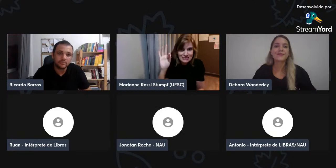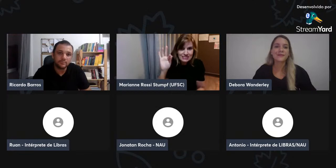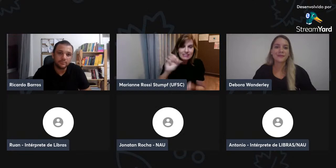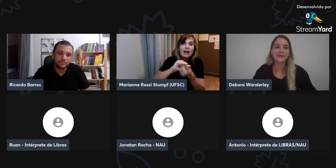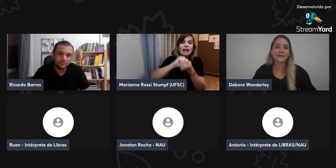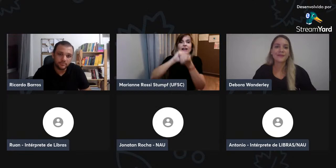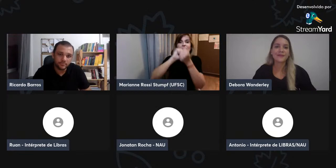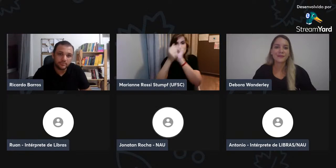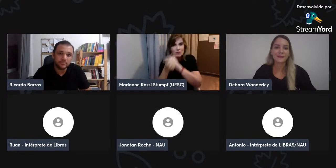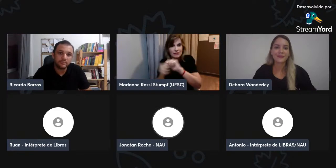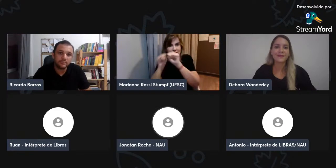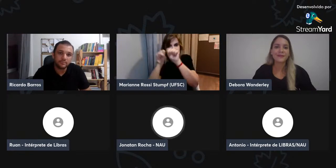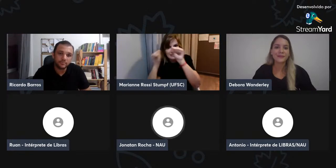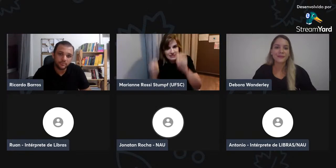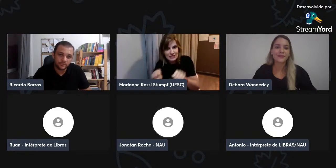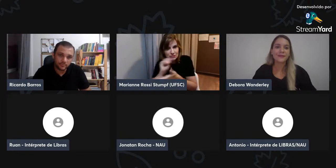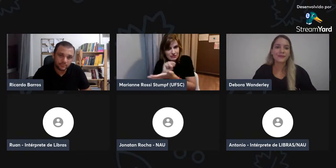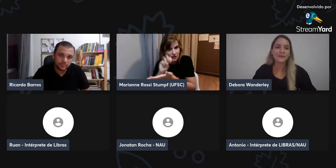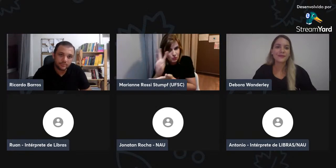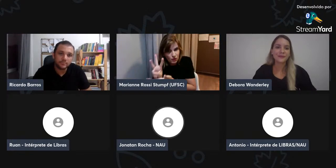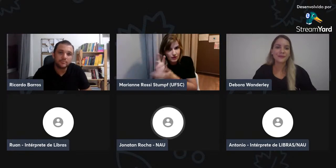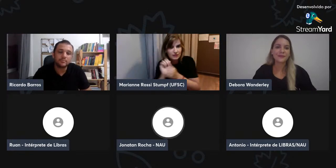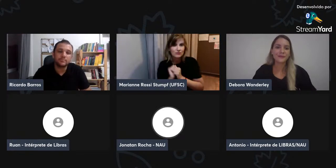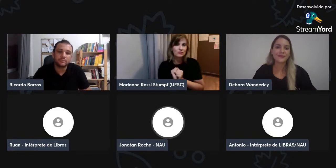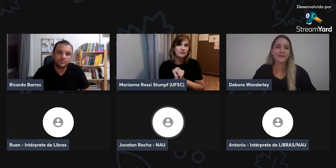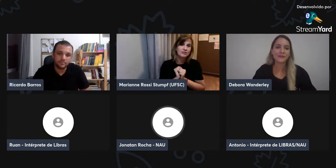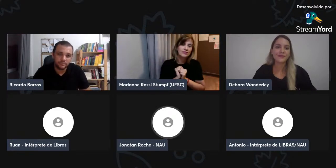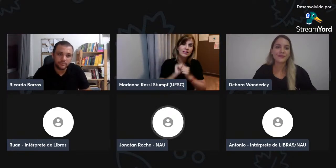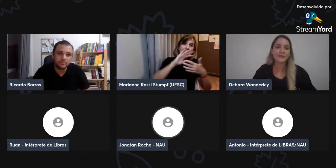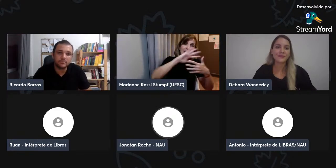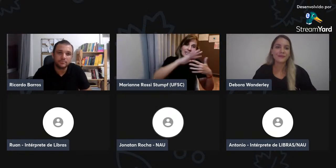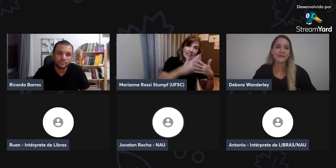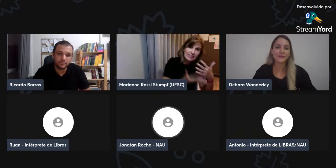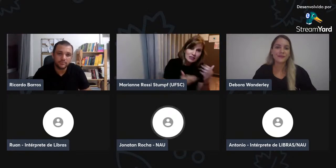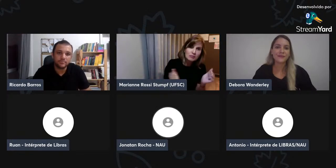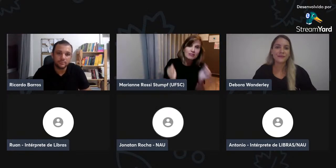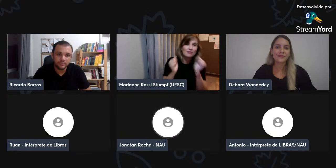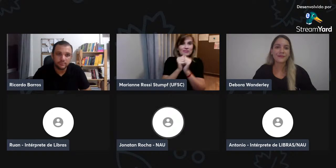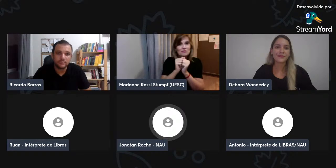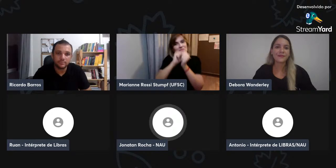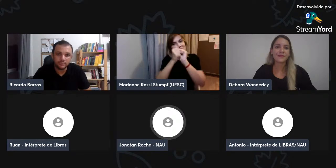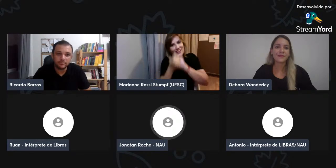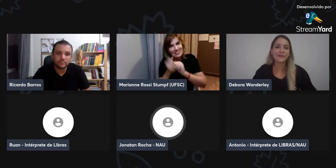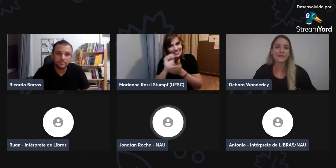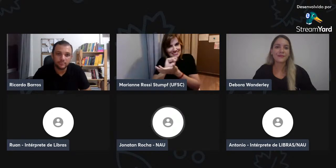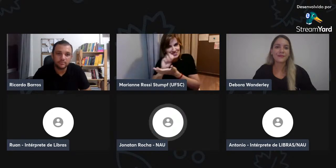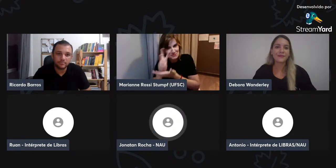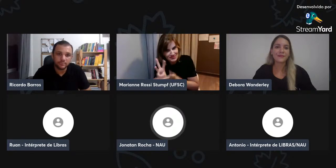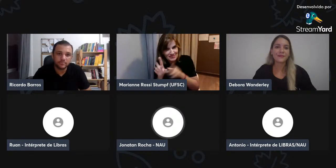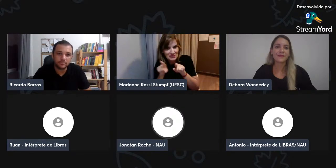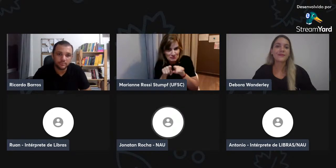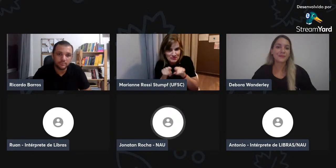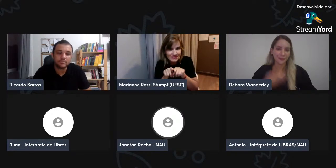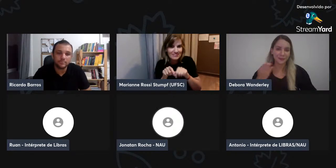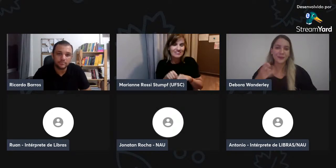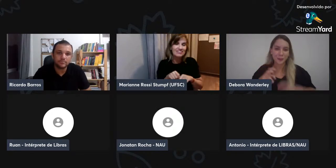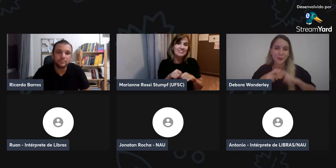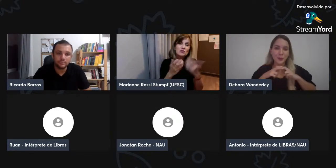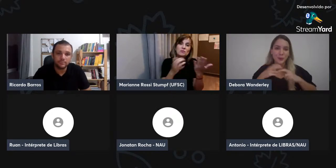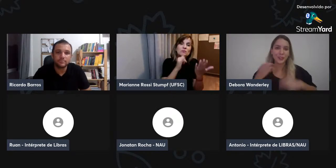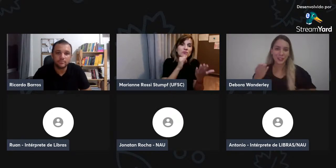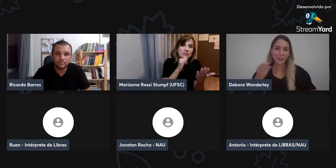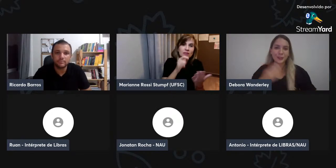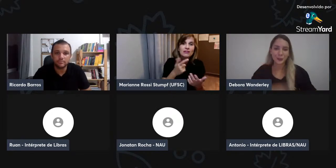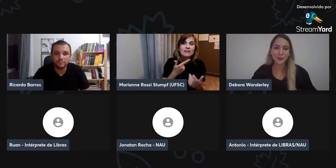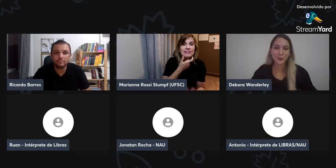então, de outros idiomas, então, se adapta ao sistema de escrita, dos vários países, das várias línguas de sinais, né,